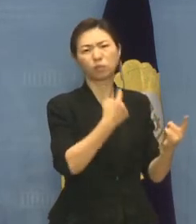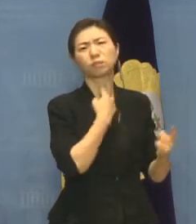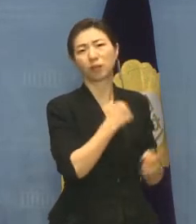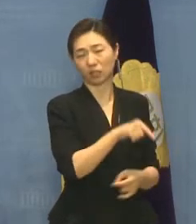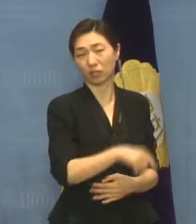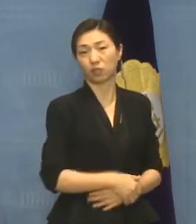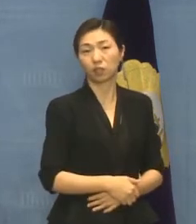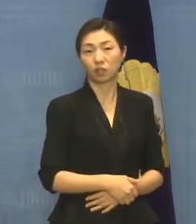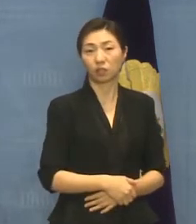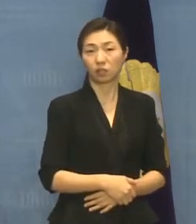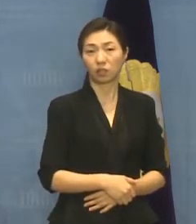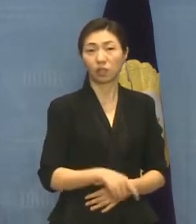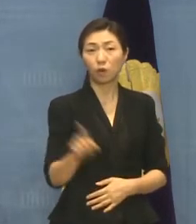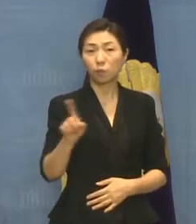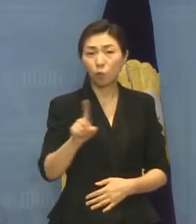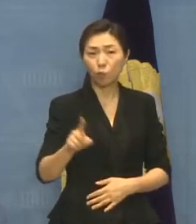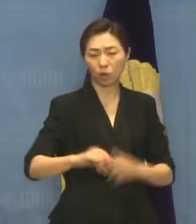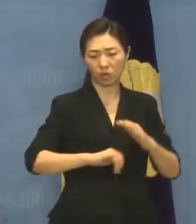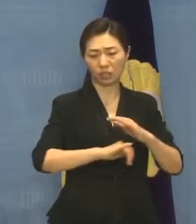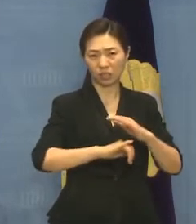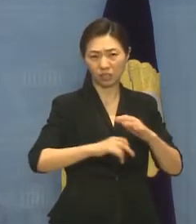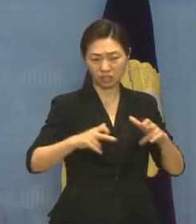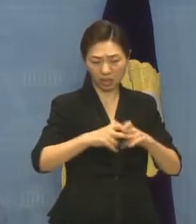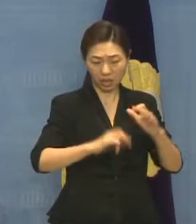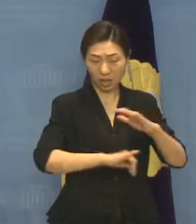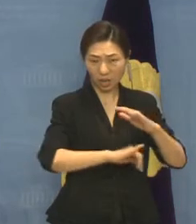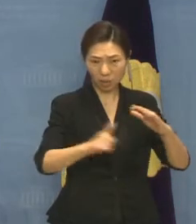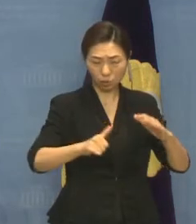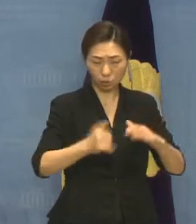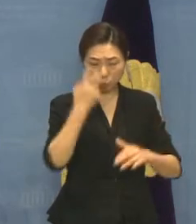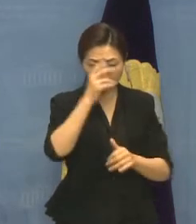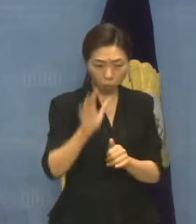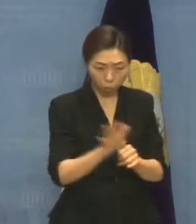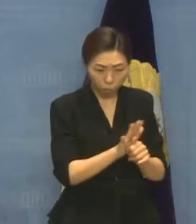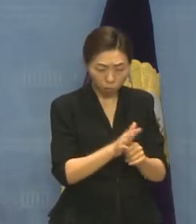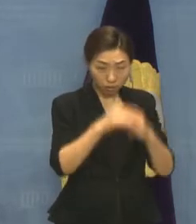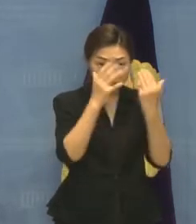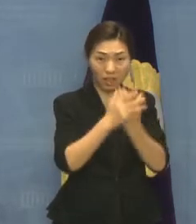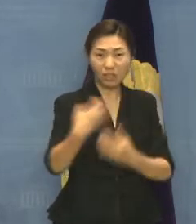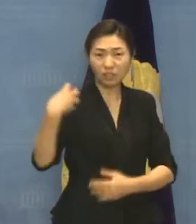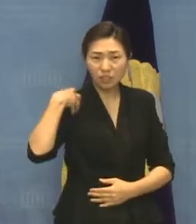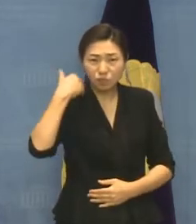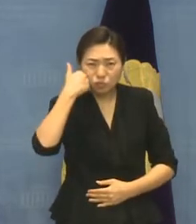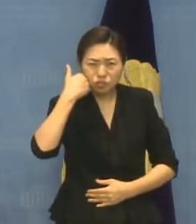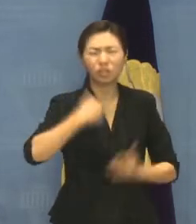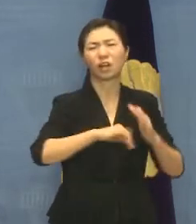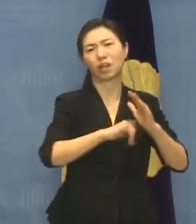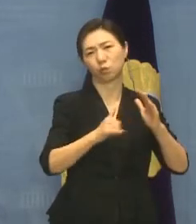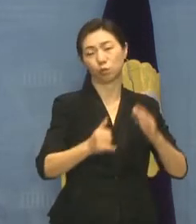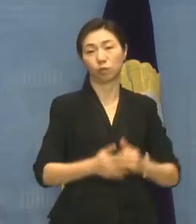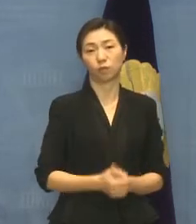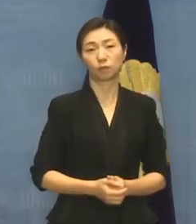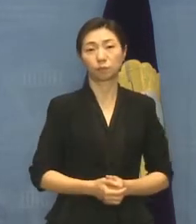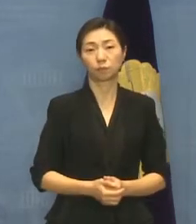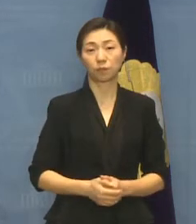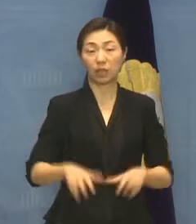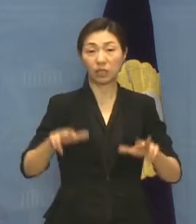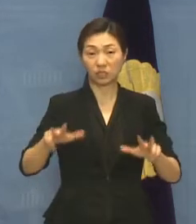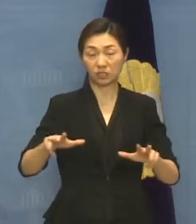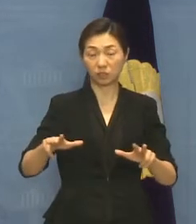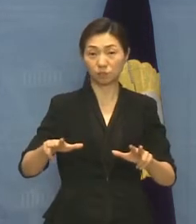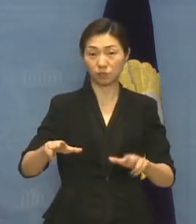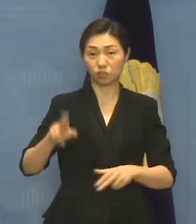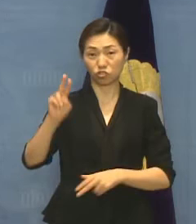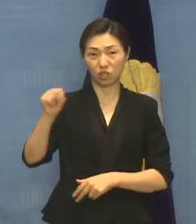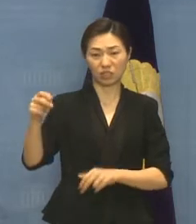개인에게 지어지고 있는 현실을 보여주는 사건이었습니다. 이번 최종 견해는 다시 한 번 장애인의 한 인간으로서